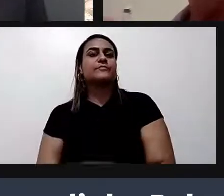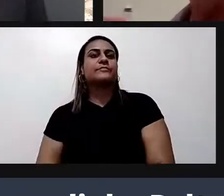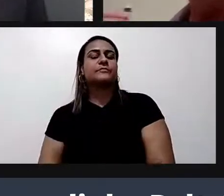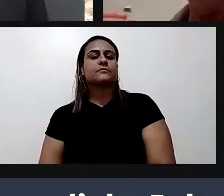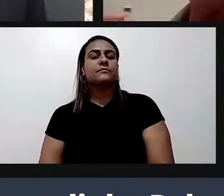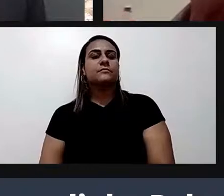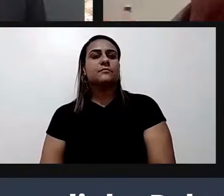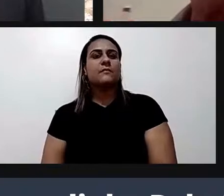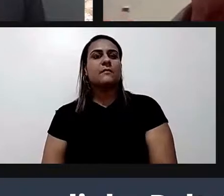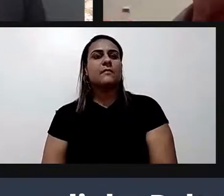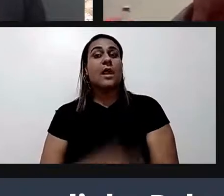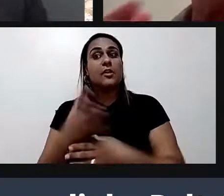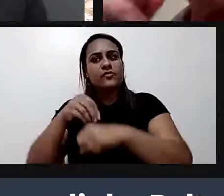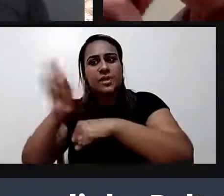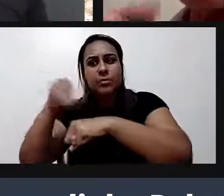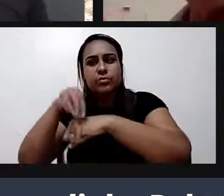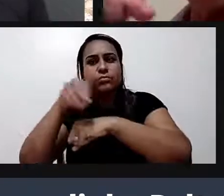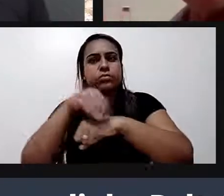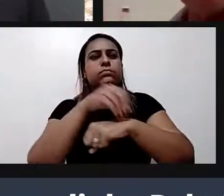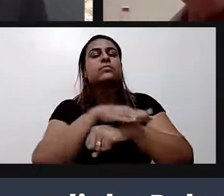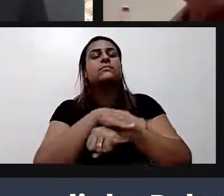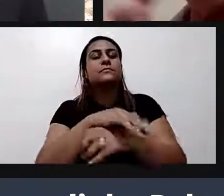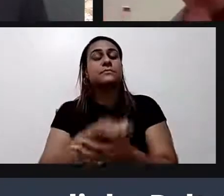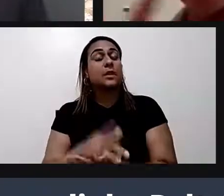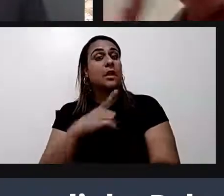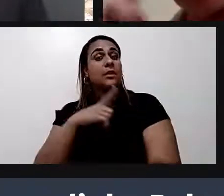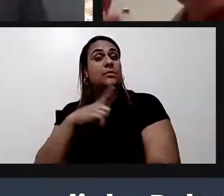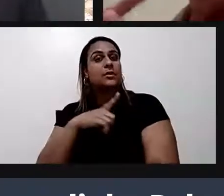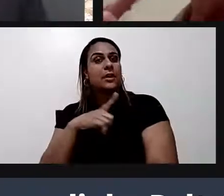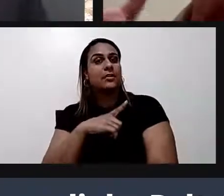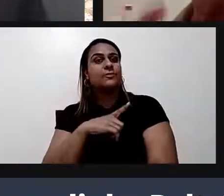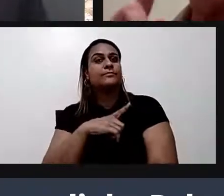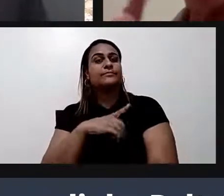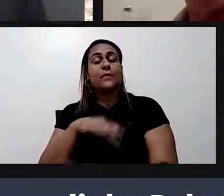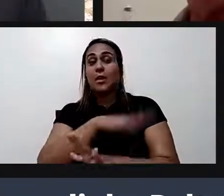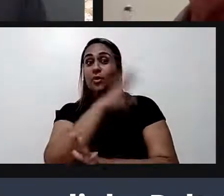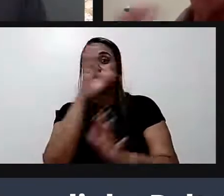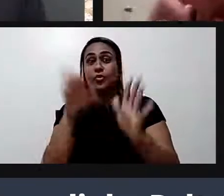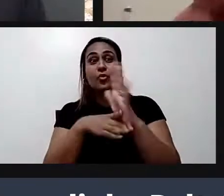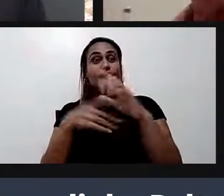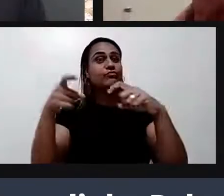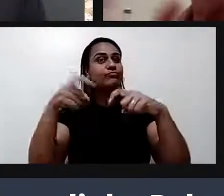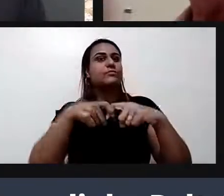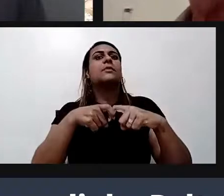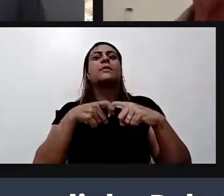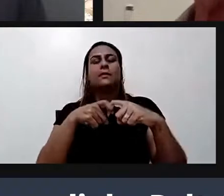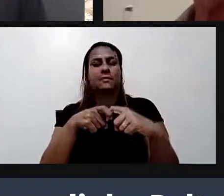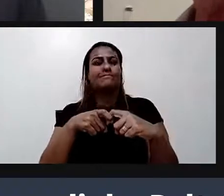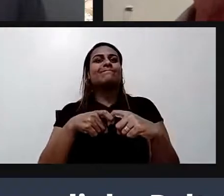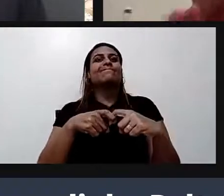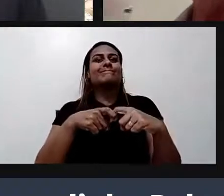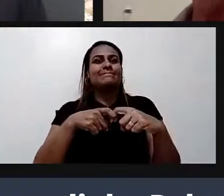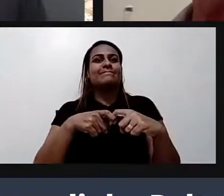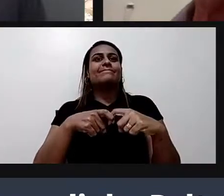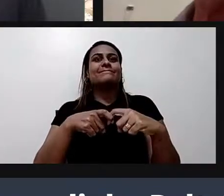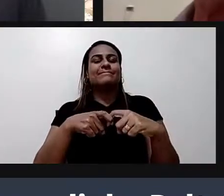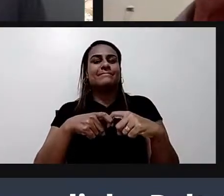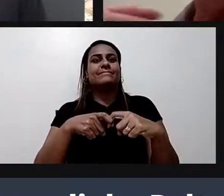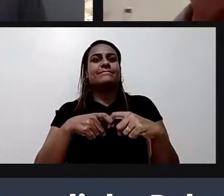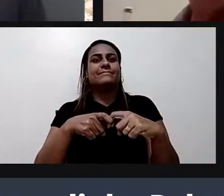facilita demais. Então eu tenho lá todos os links meus eu já boto o link e o link avançado. O link avançado é para não me ver